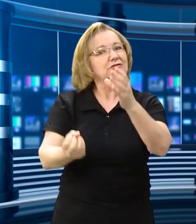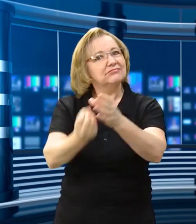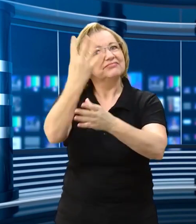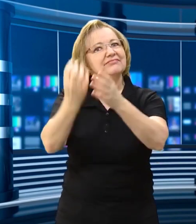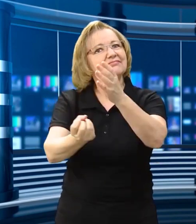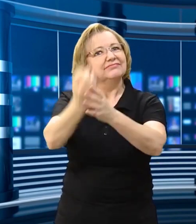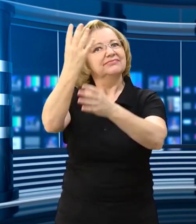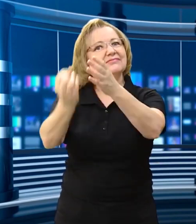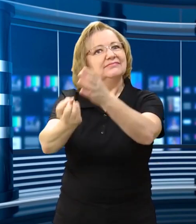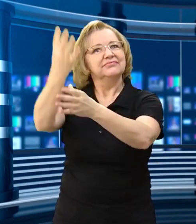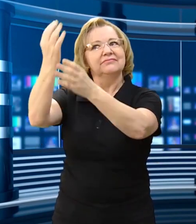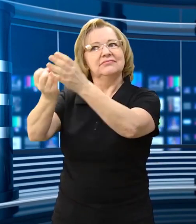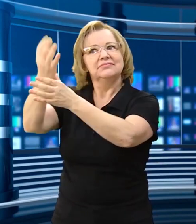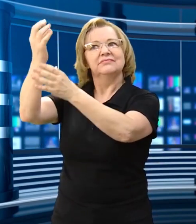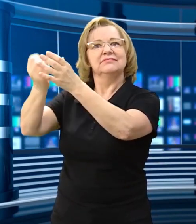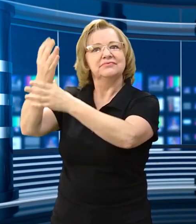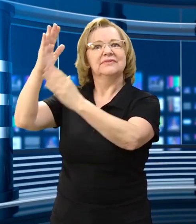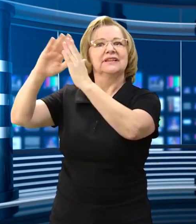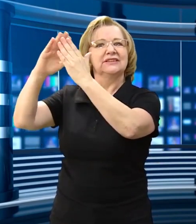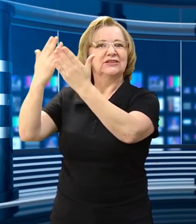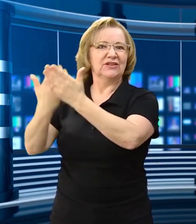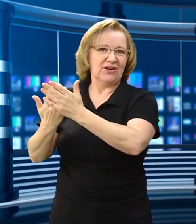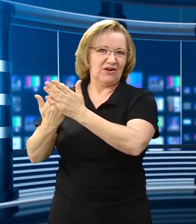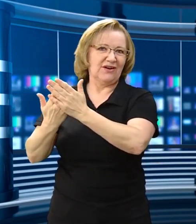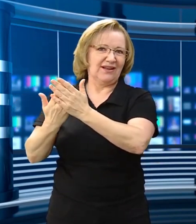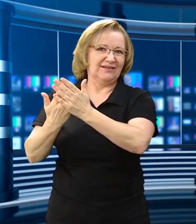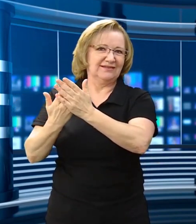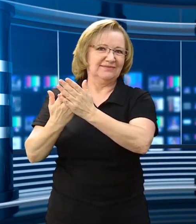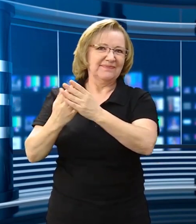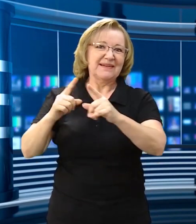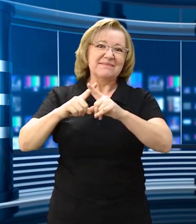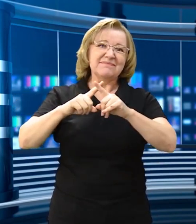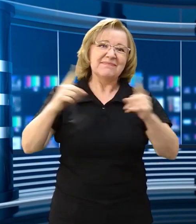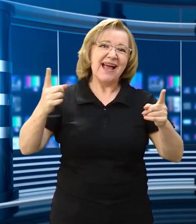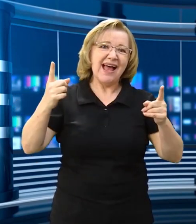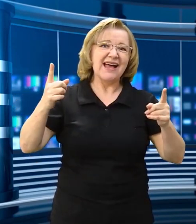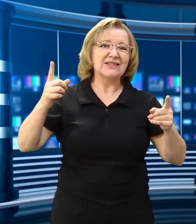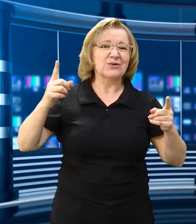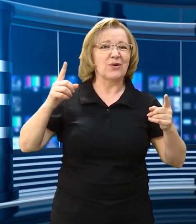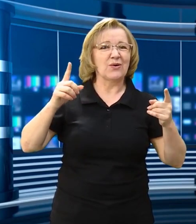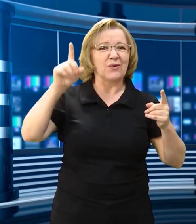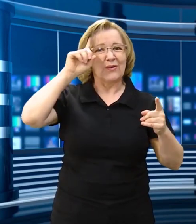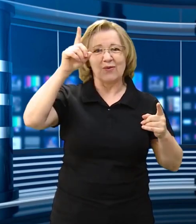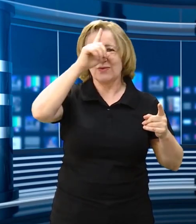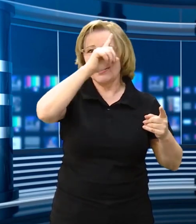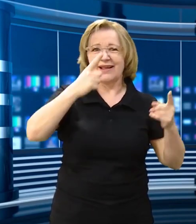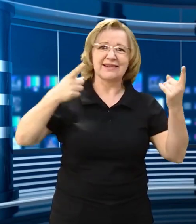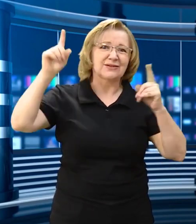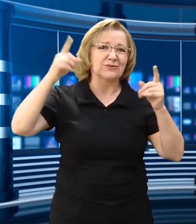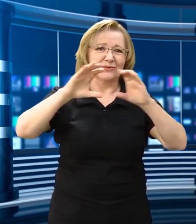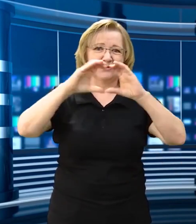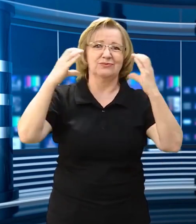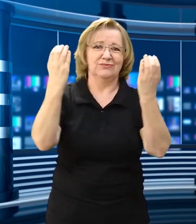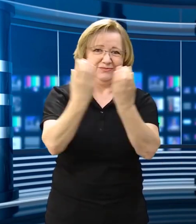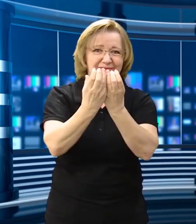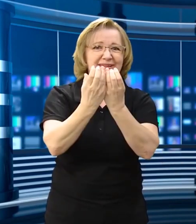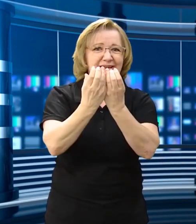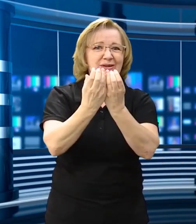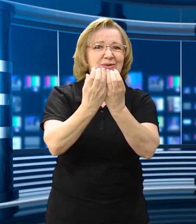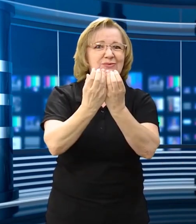escolas, né? Foi aumentando essa questão da língua de sinais, né? Mas